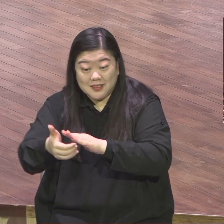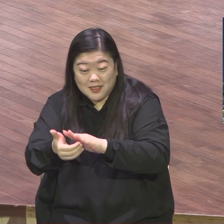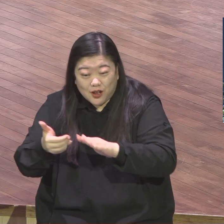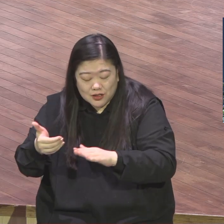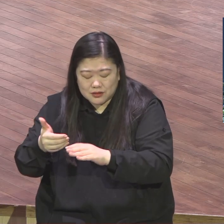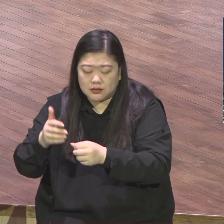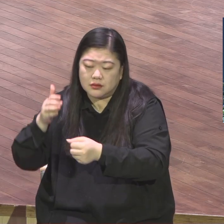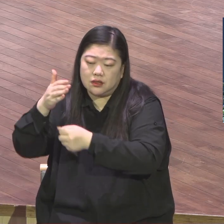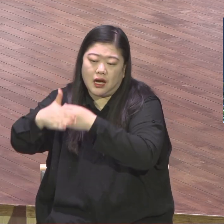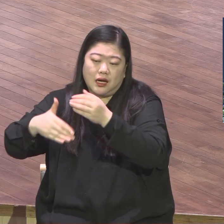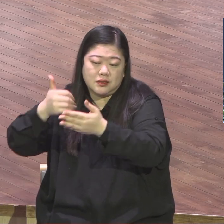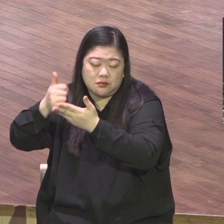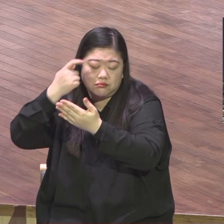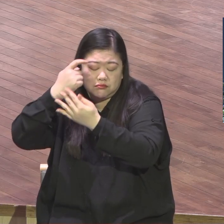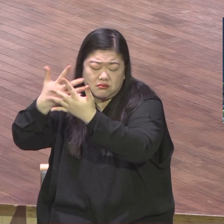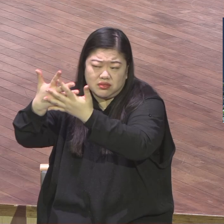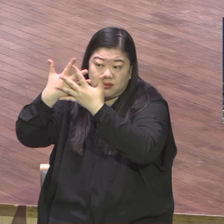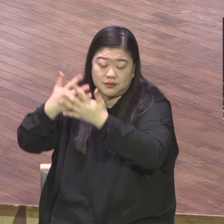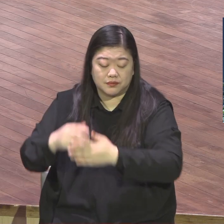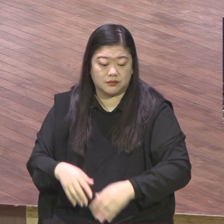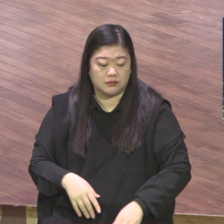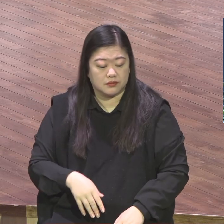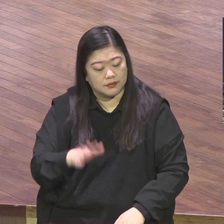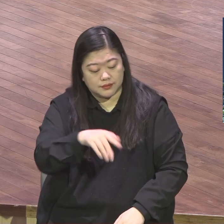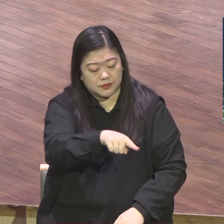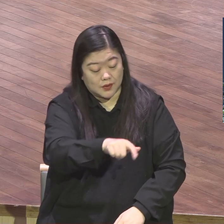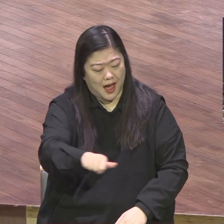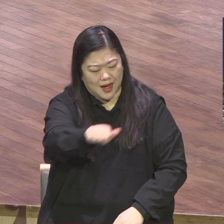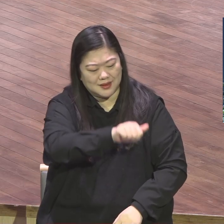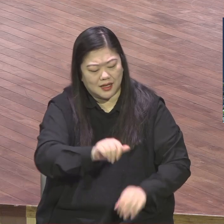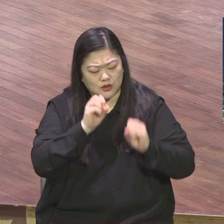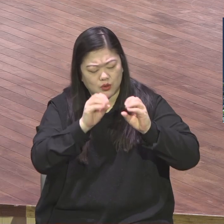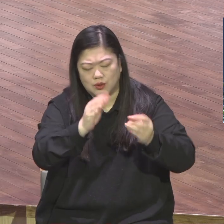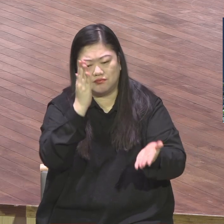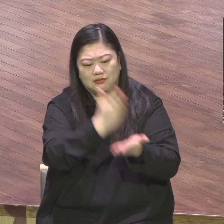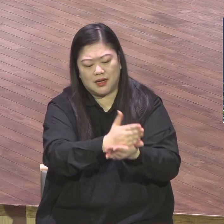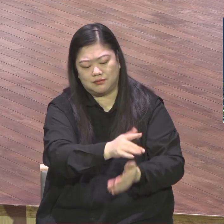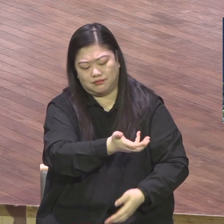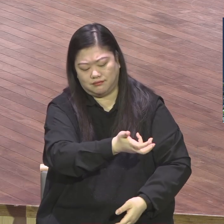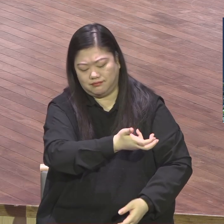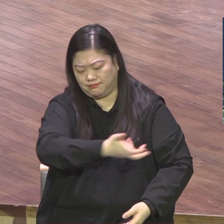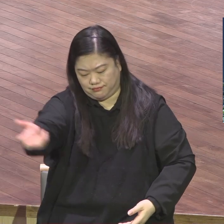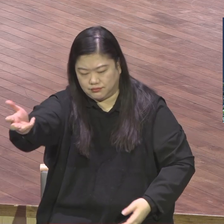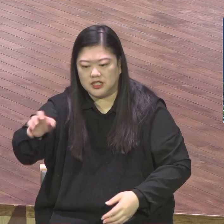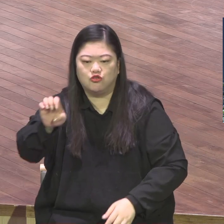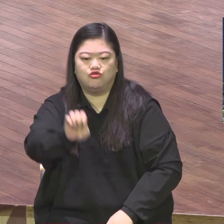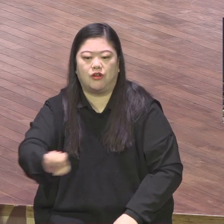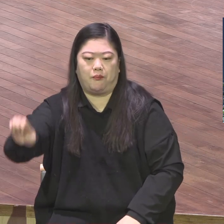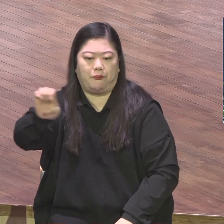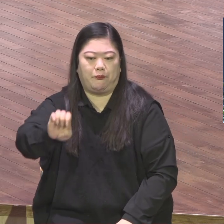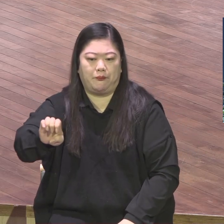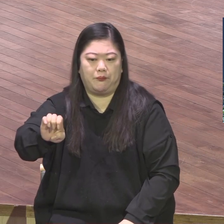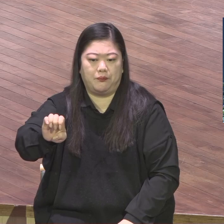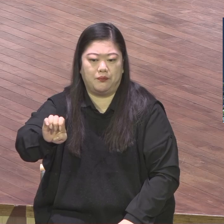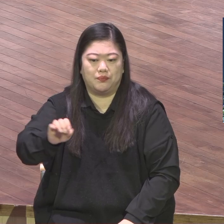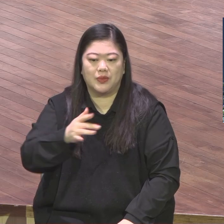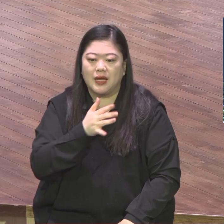아시아로 가지 말고 유럽으로 가라고 그때 마게토니아가 유럽이에요. 유럽으로